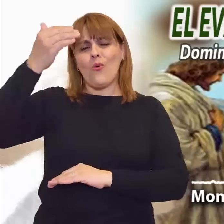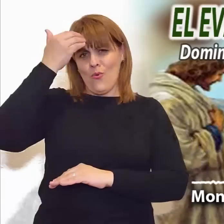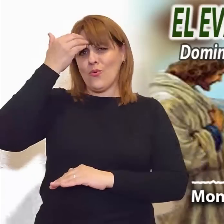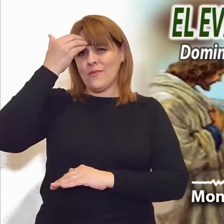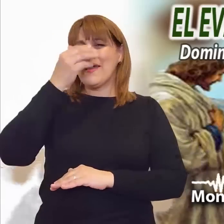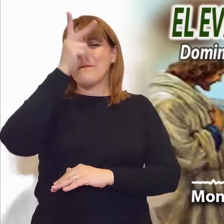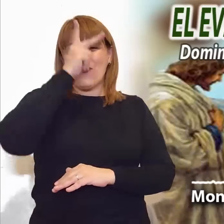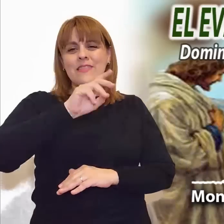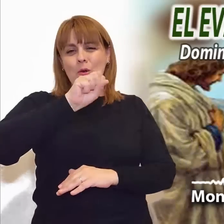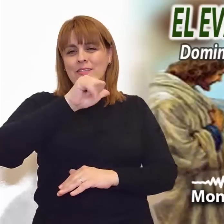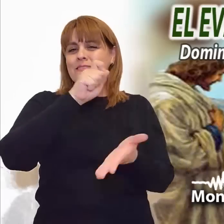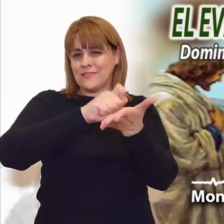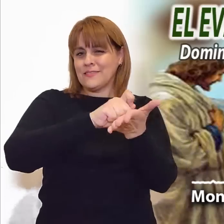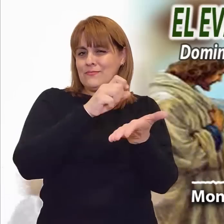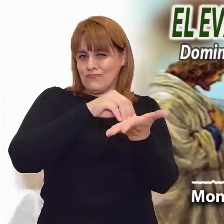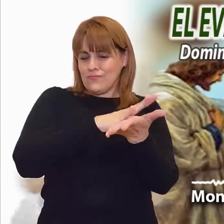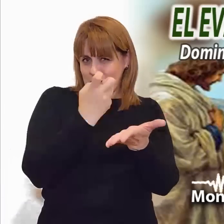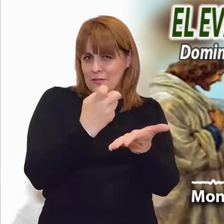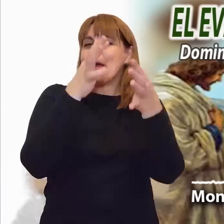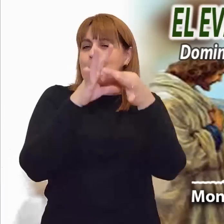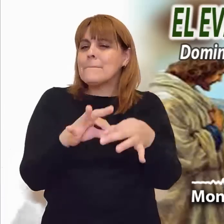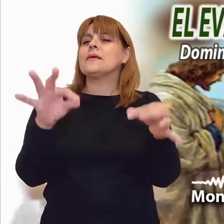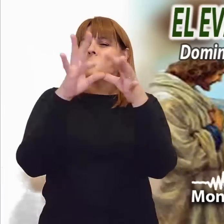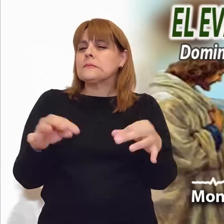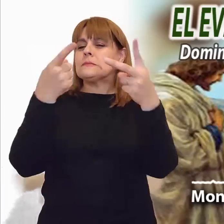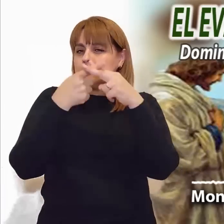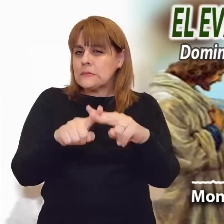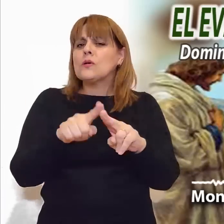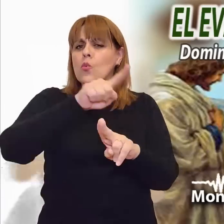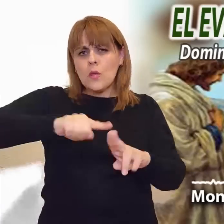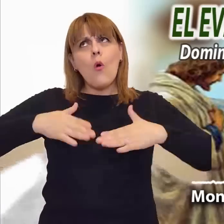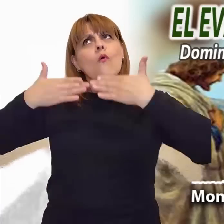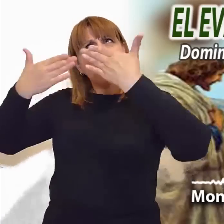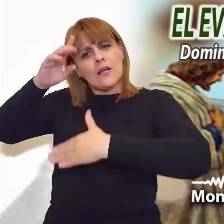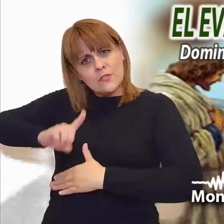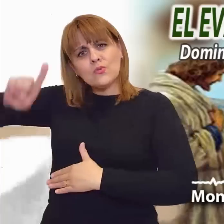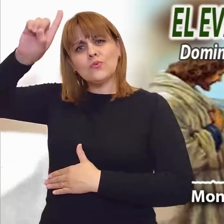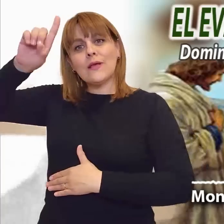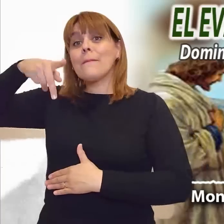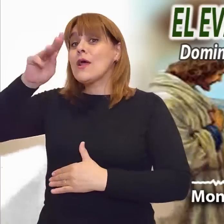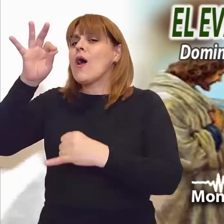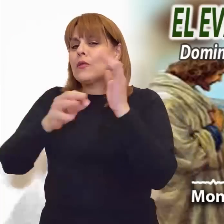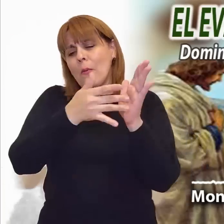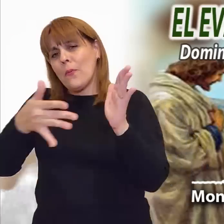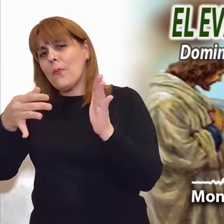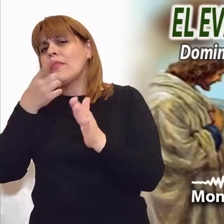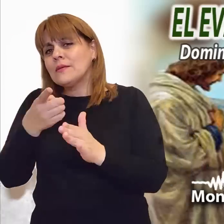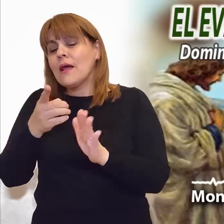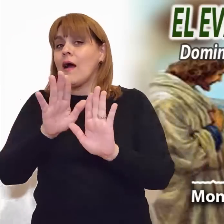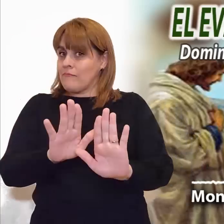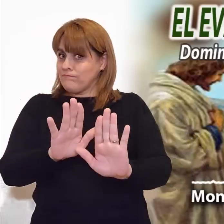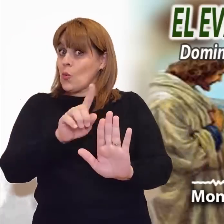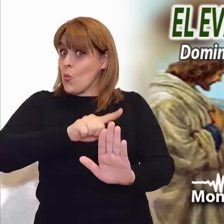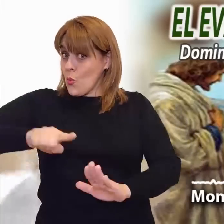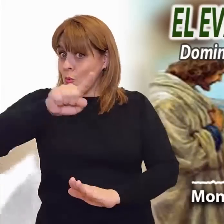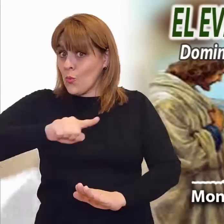sólo en el rito, sólo en la ley y no en la experiencia de Dios, es considerada infecunda como una nube que no